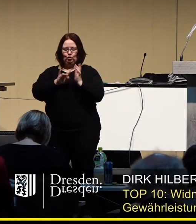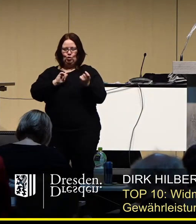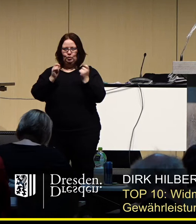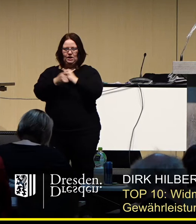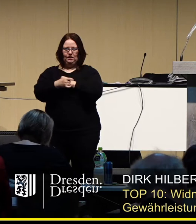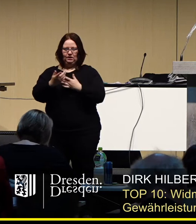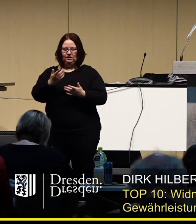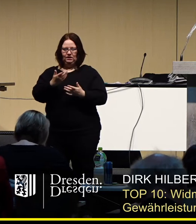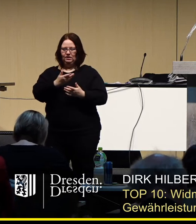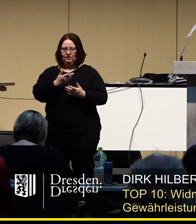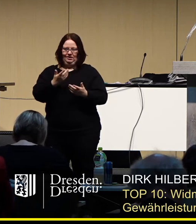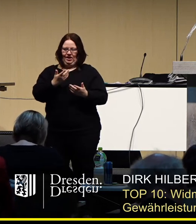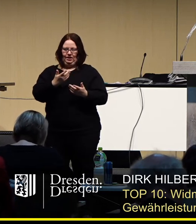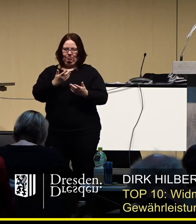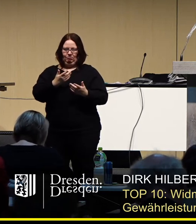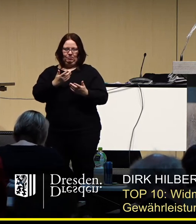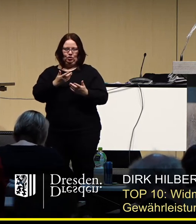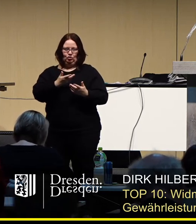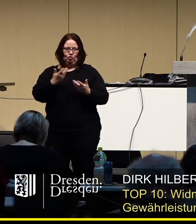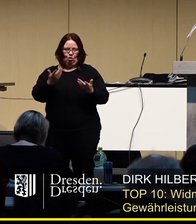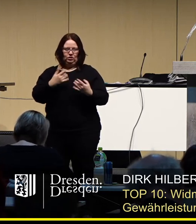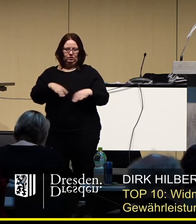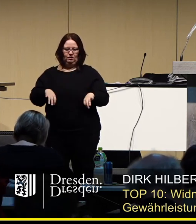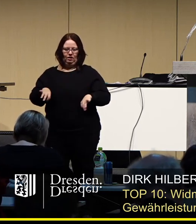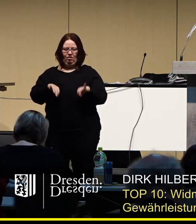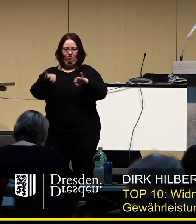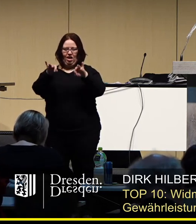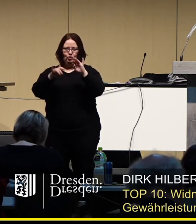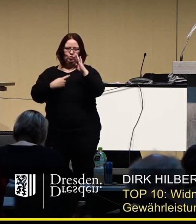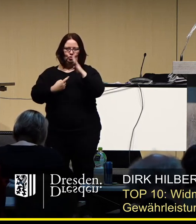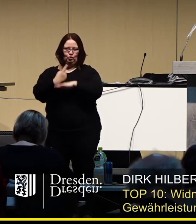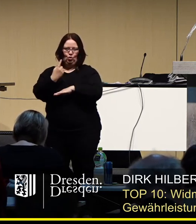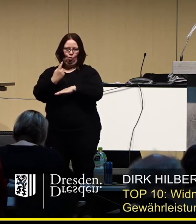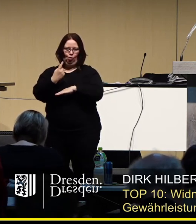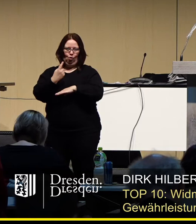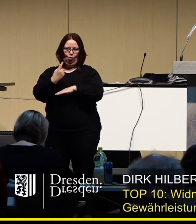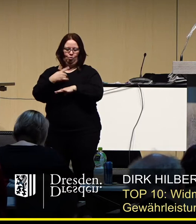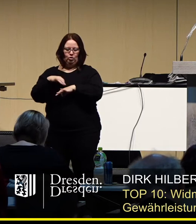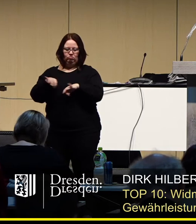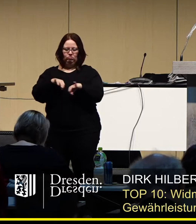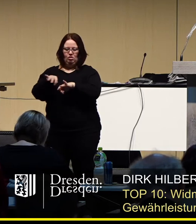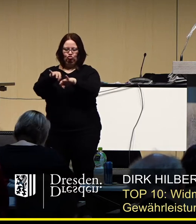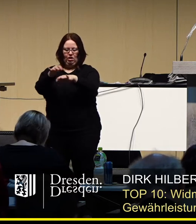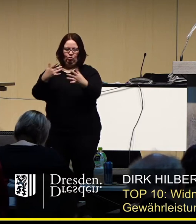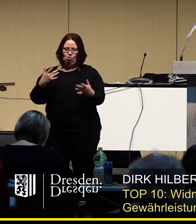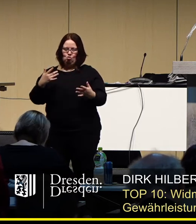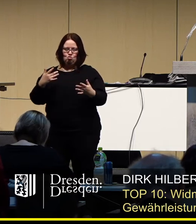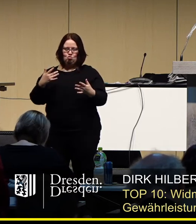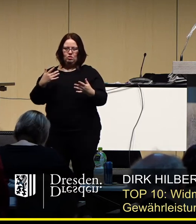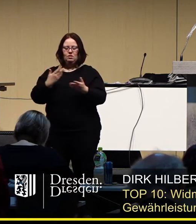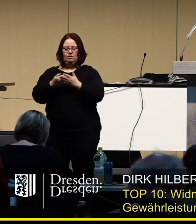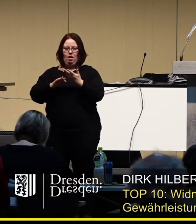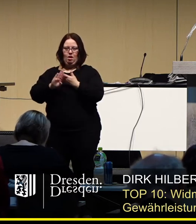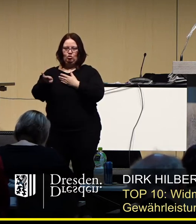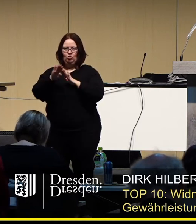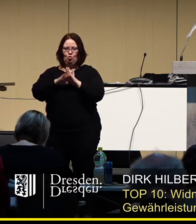Ohne dem ist die Gefährdung für die Besucher des Marktes viel zu groß. Deswegen